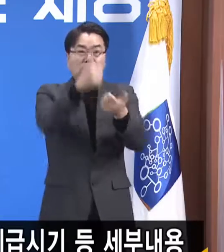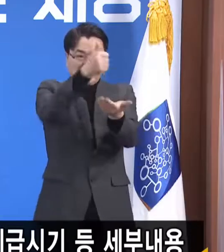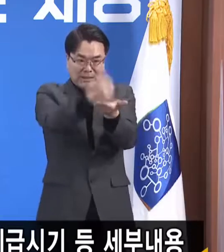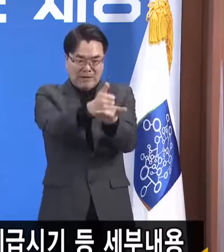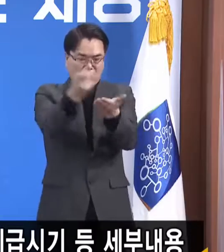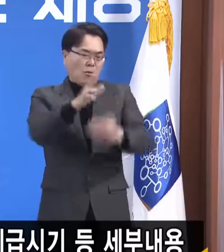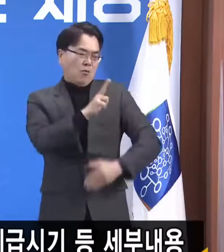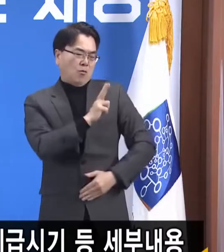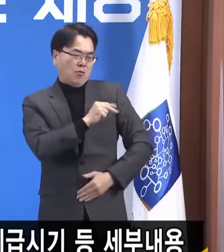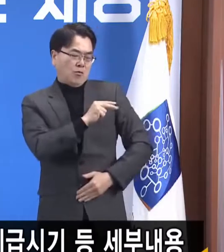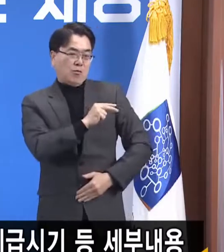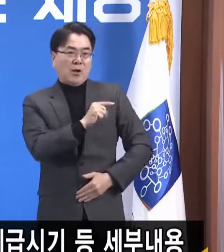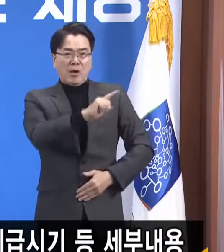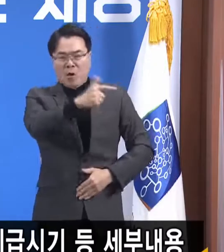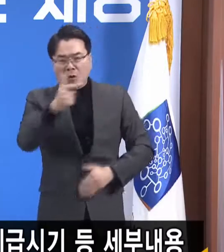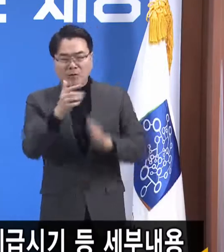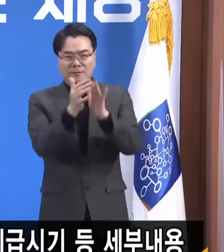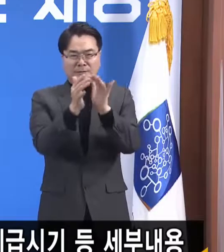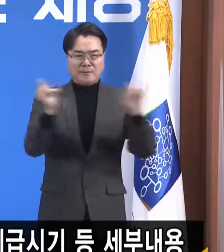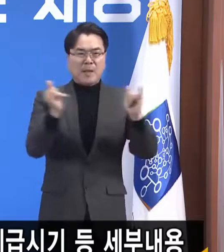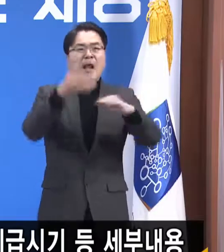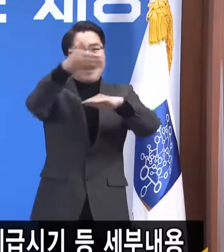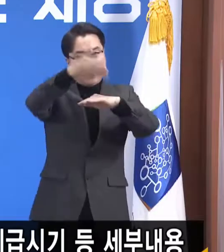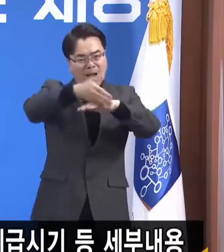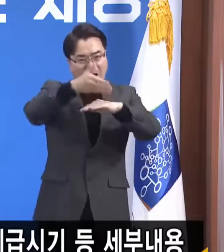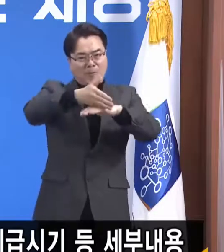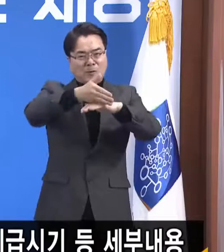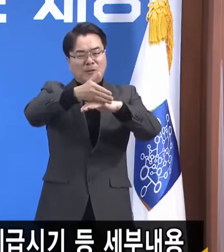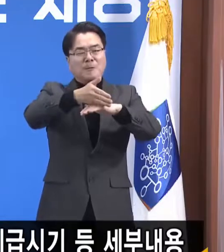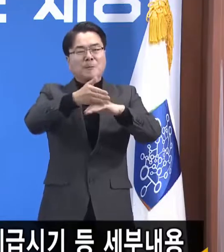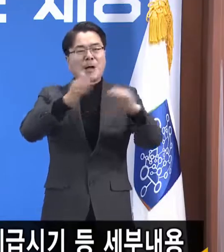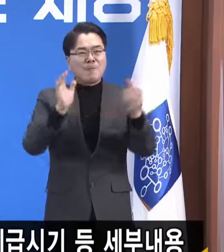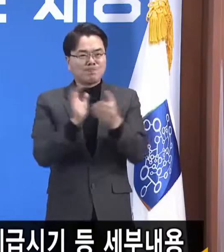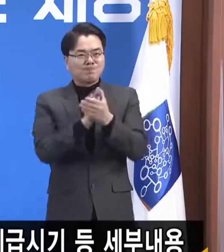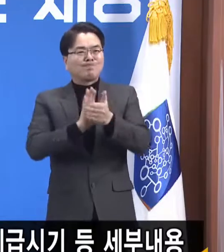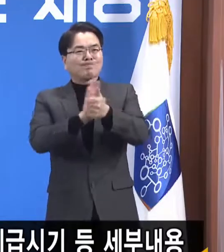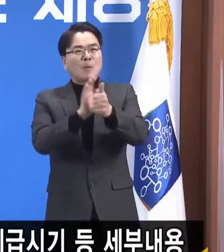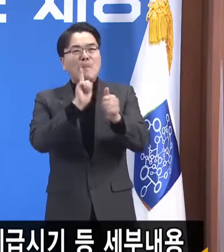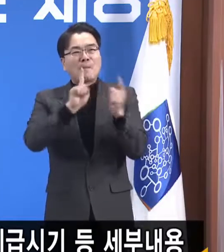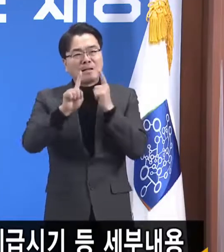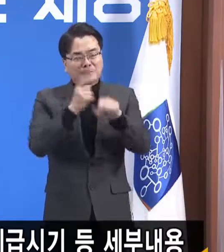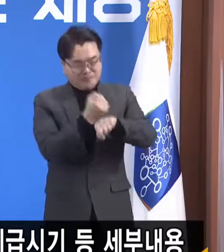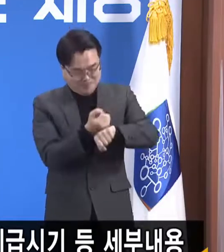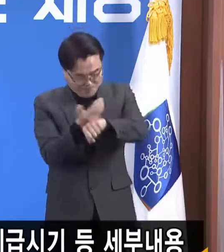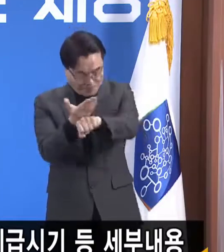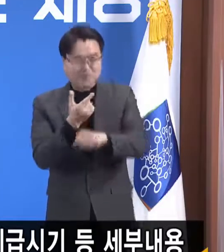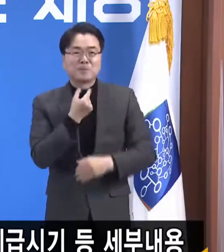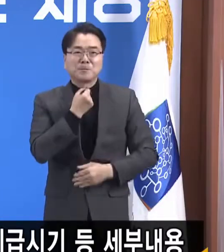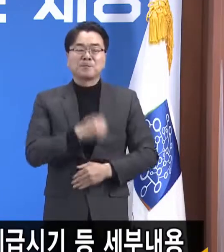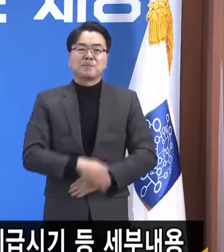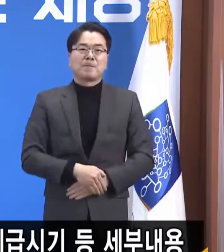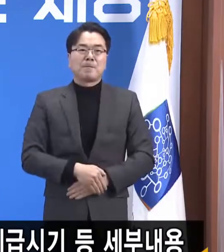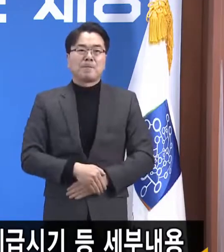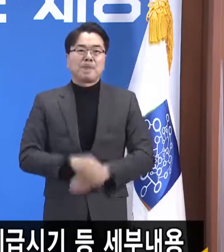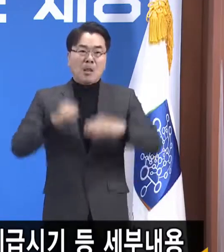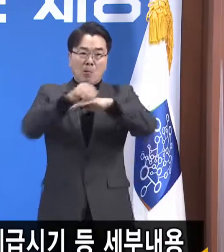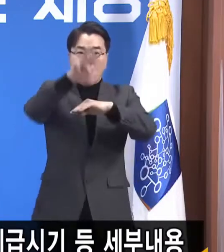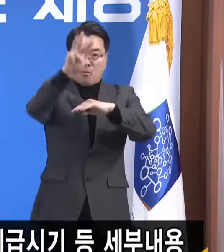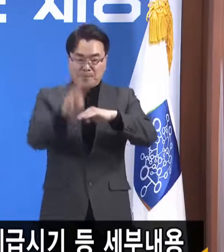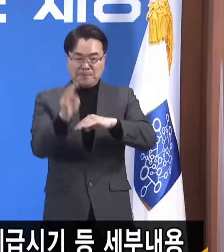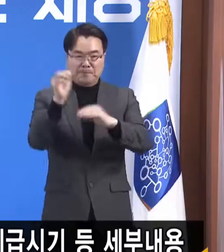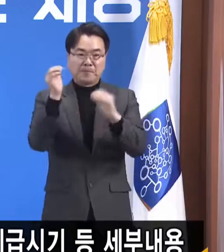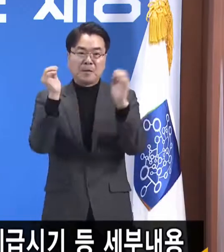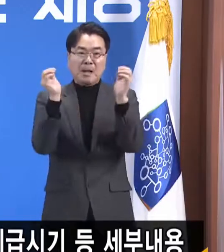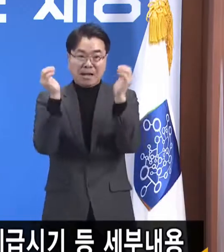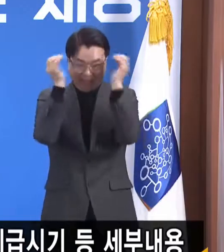포천시의회 의원님들께 감사와 격려의 말씀을 드립니다. 포천시 재난기본소득은 경기도